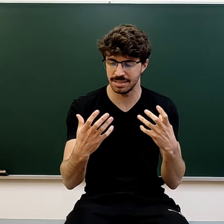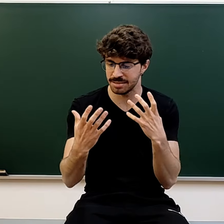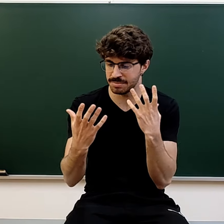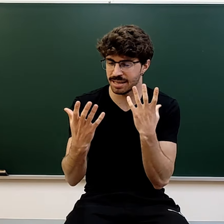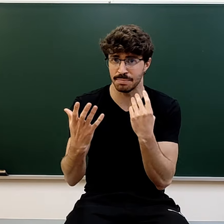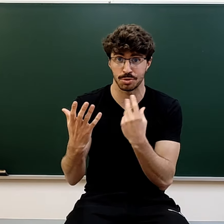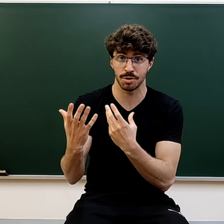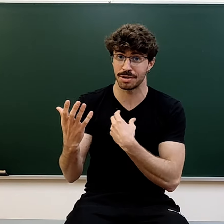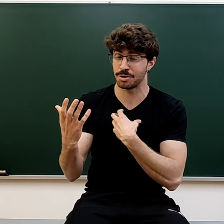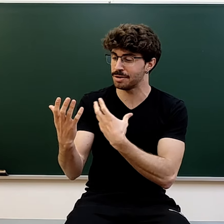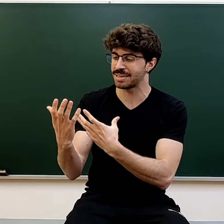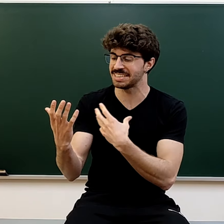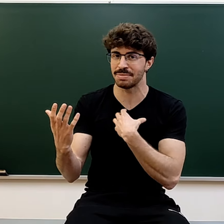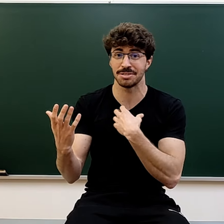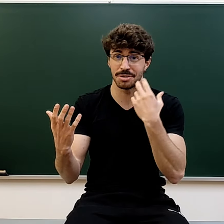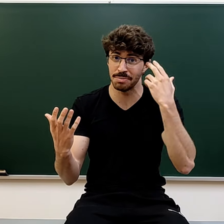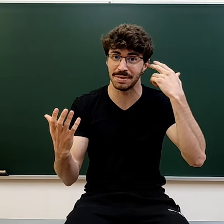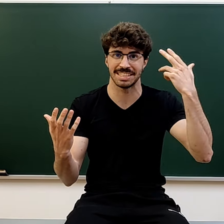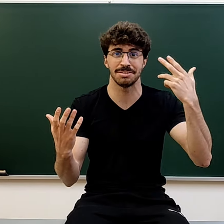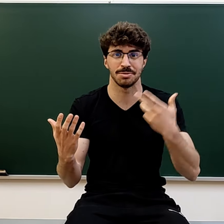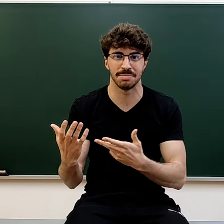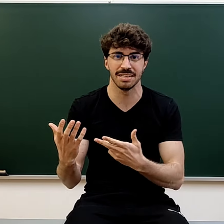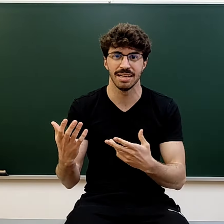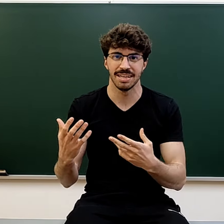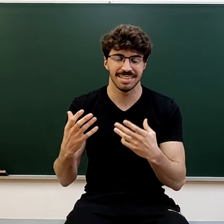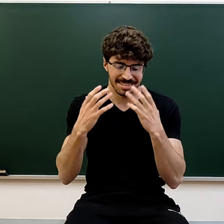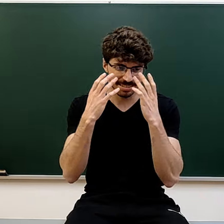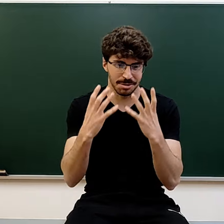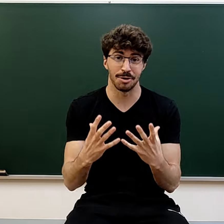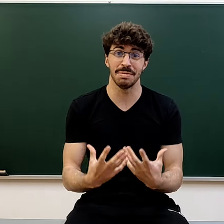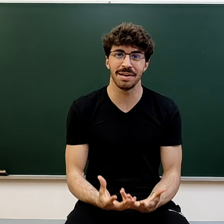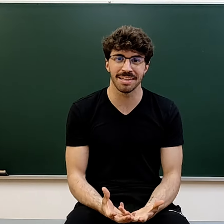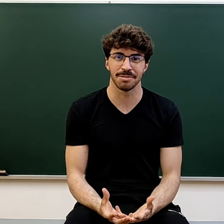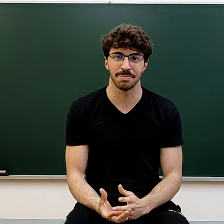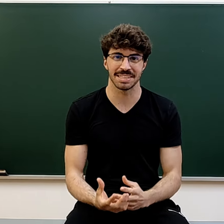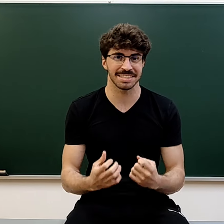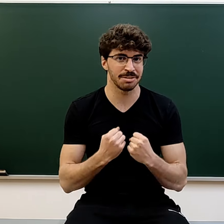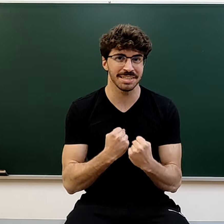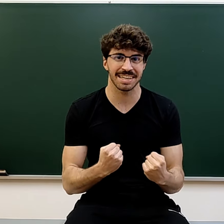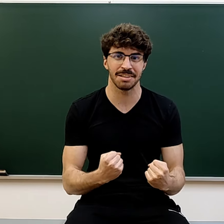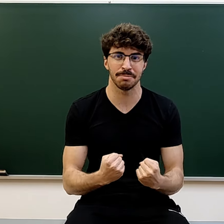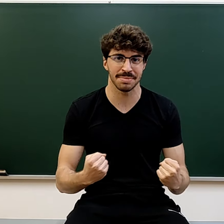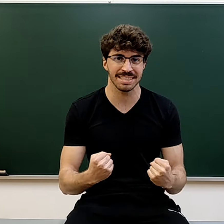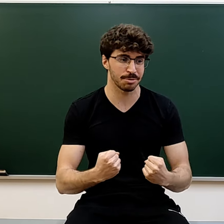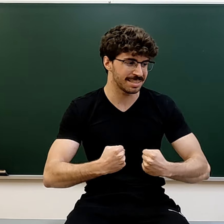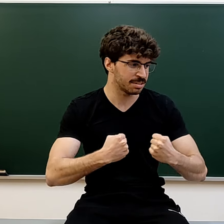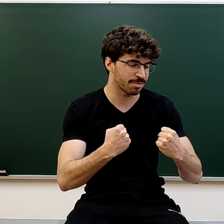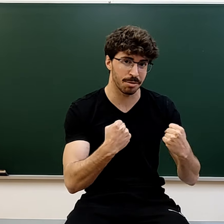Es tan absurdo cuando yo miro atrás y pienso en cómo pensaba sobre mí, digo, lo que me he perdido. Si hubiese creído más, hubiese disfrutado